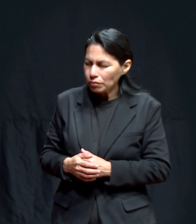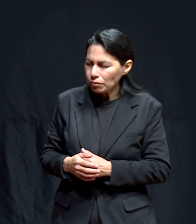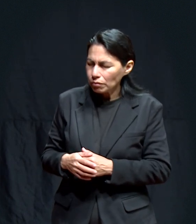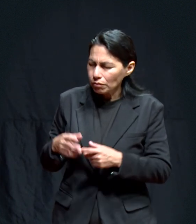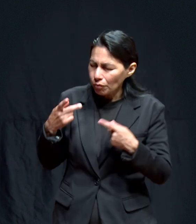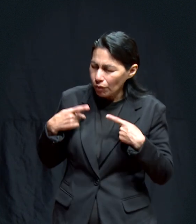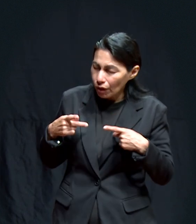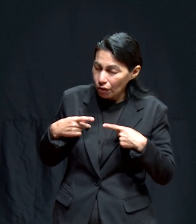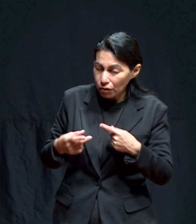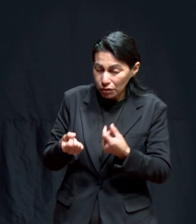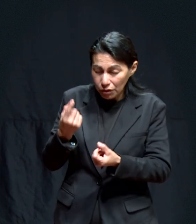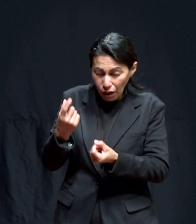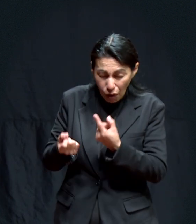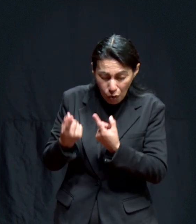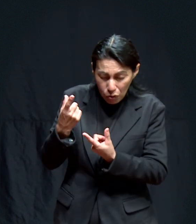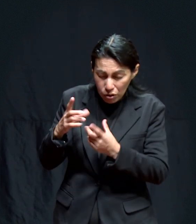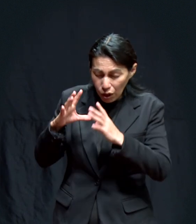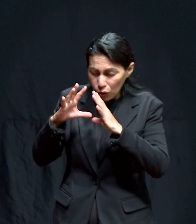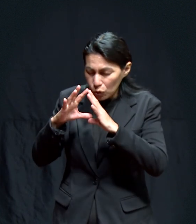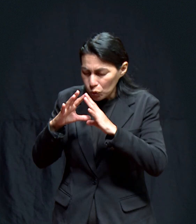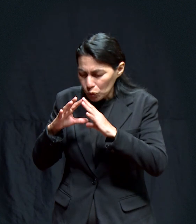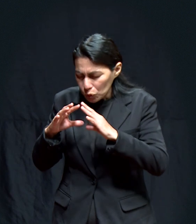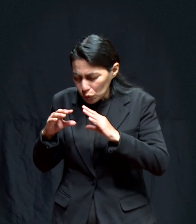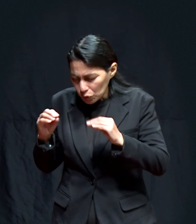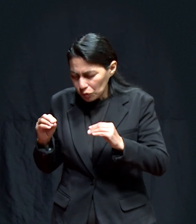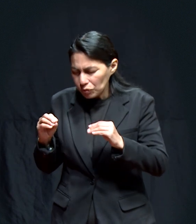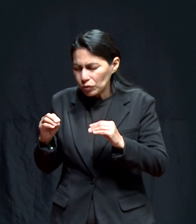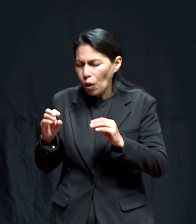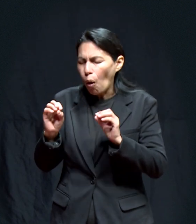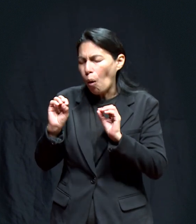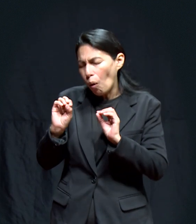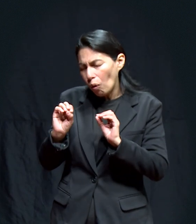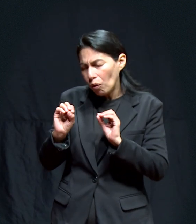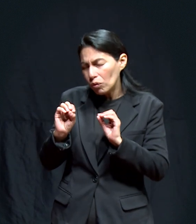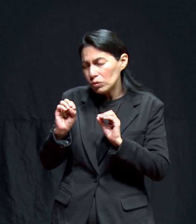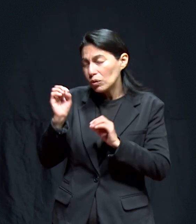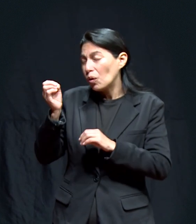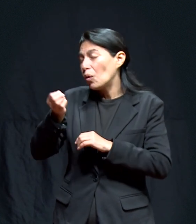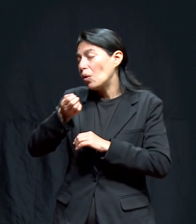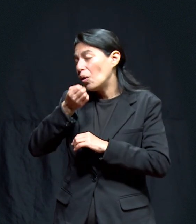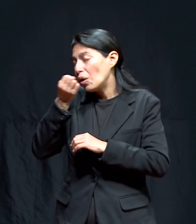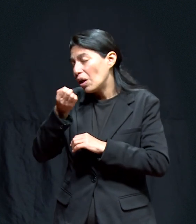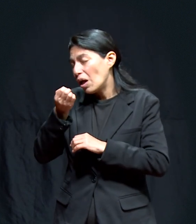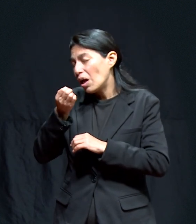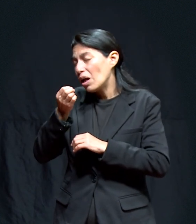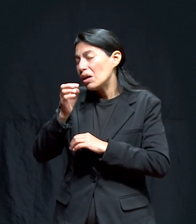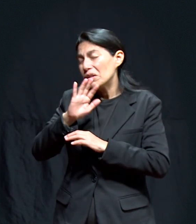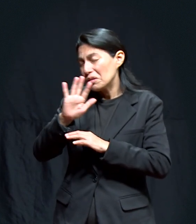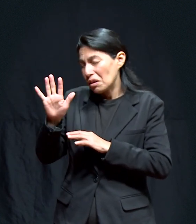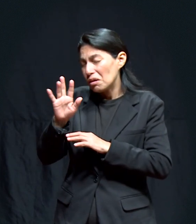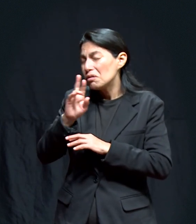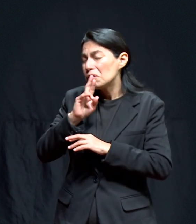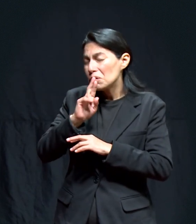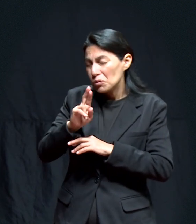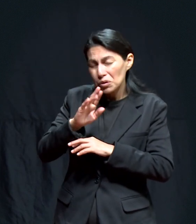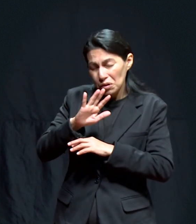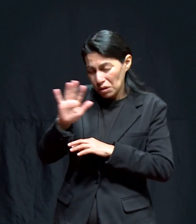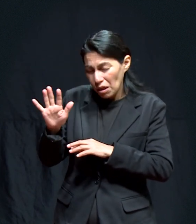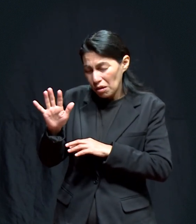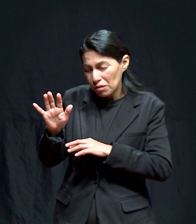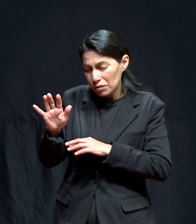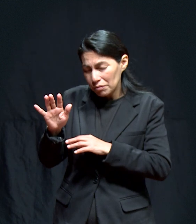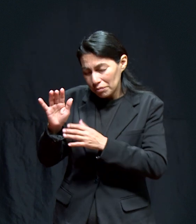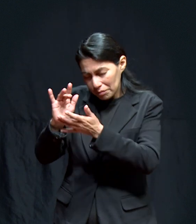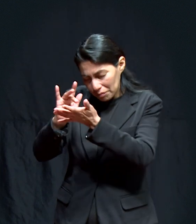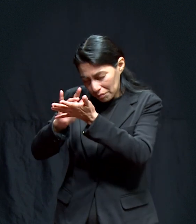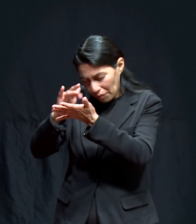encontrado Alivio O han encontrado Contestación Señor A sus